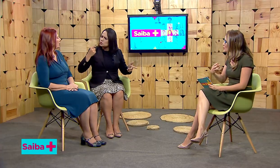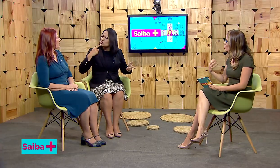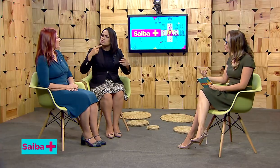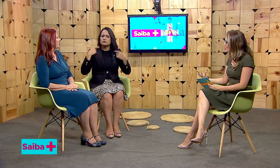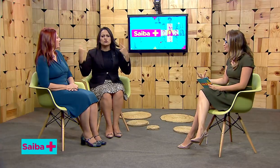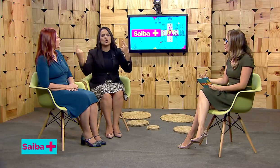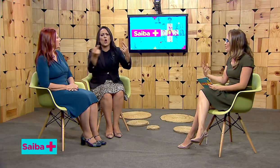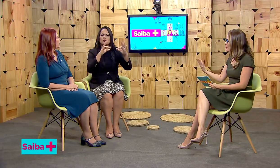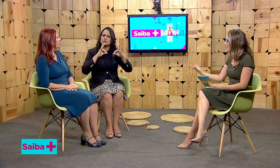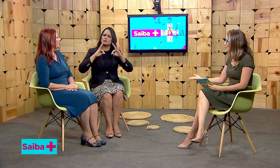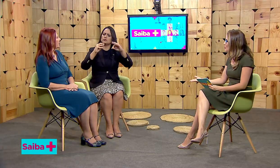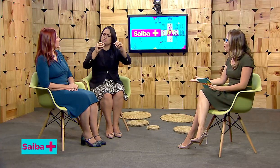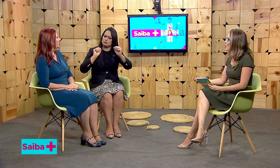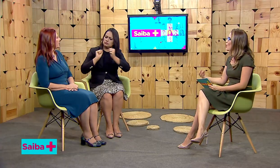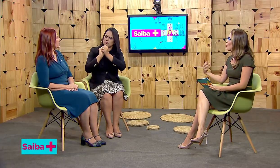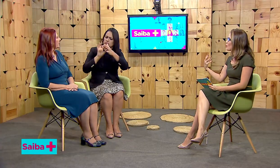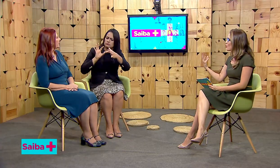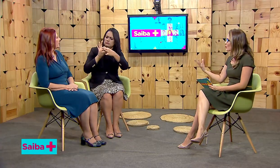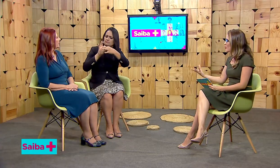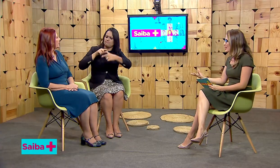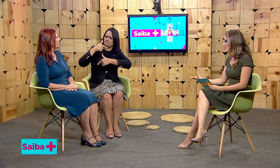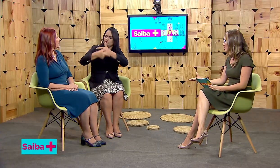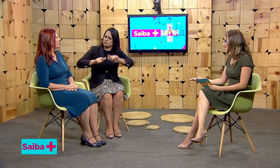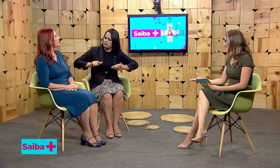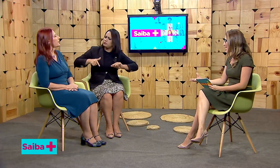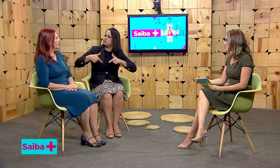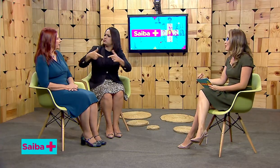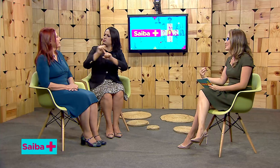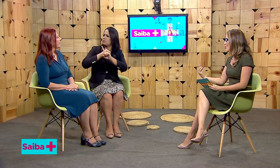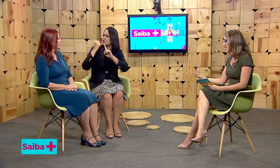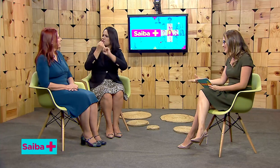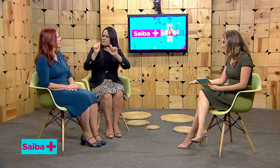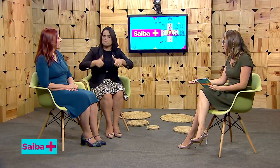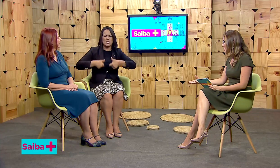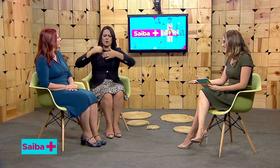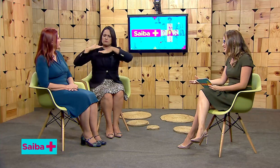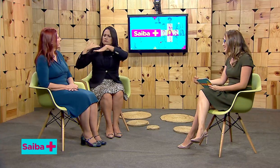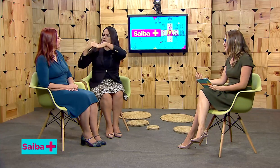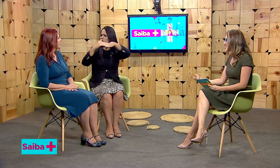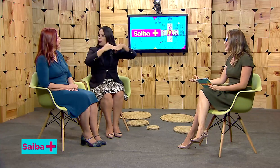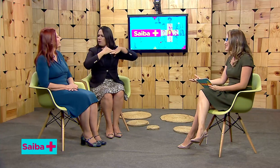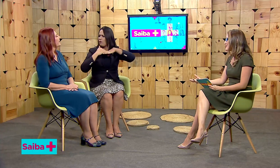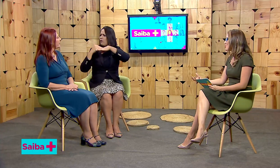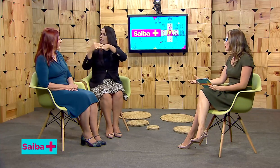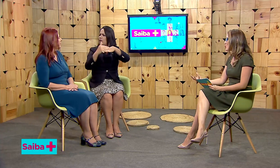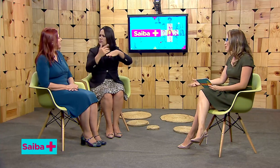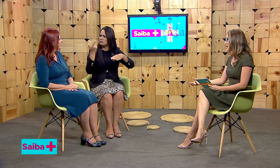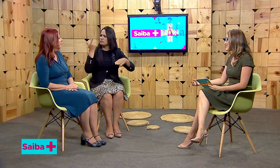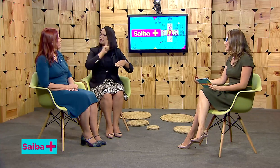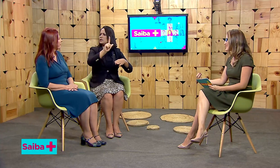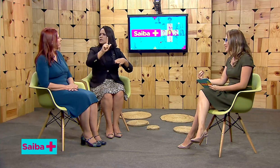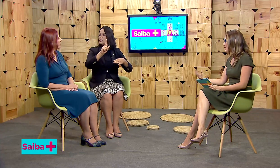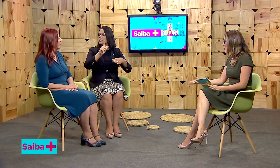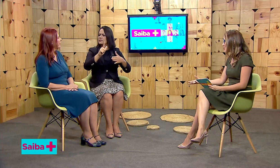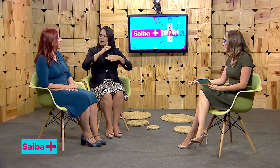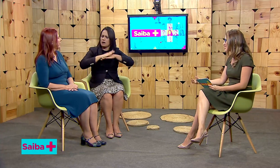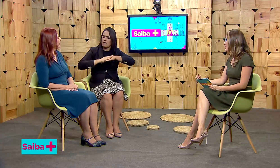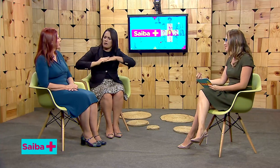juntos, trabalhando por uma sociedade mais igualitária e assim, muito mais carinhosa e